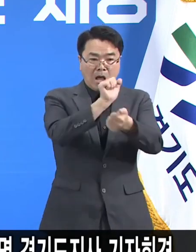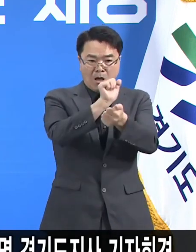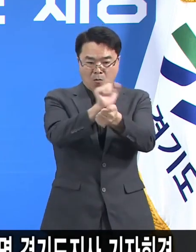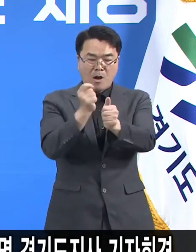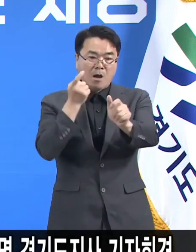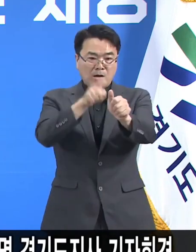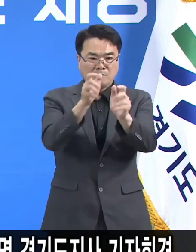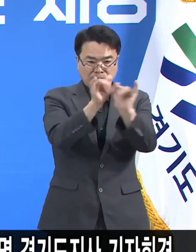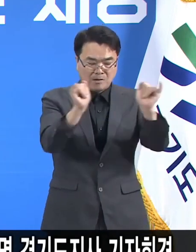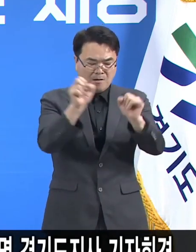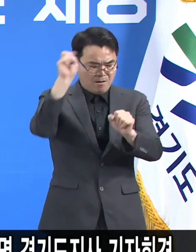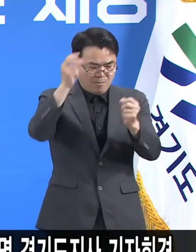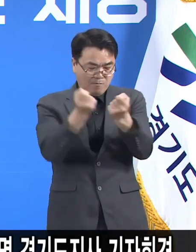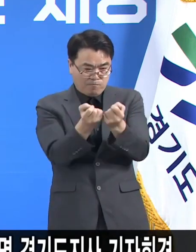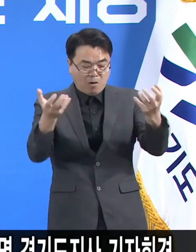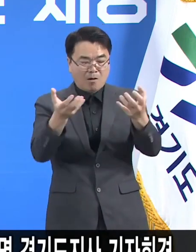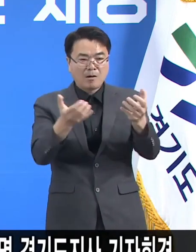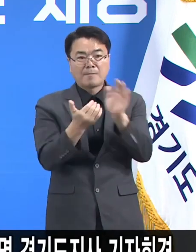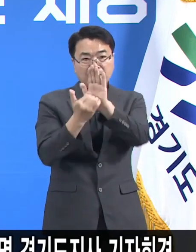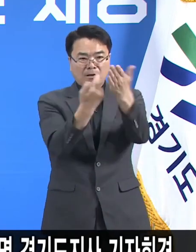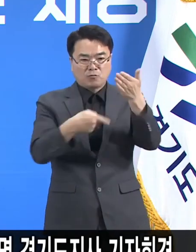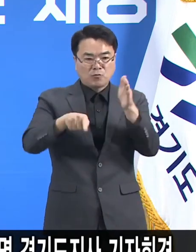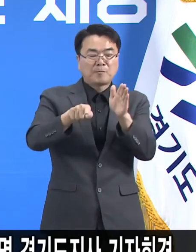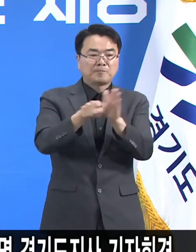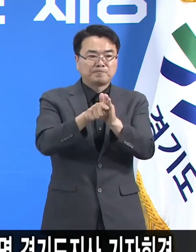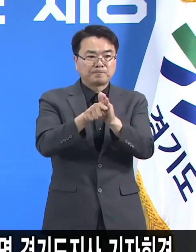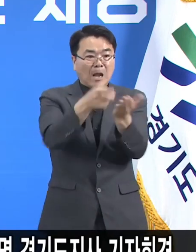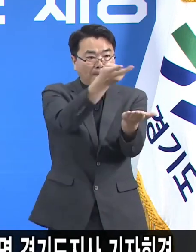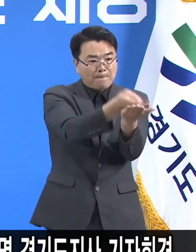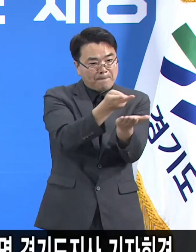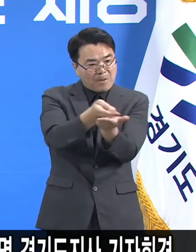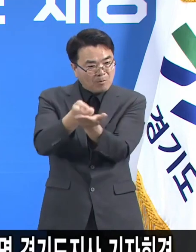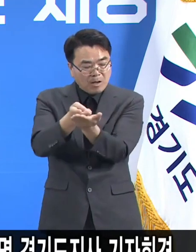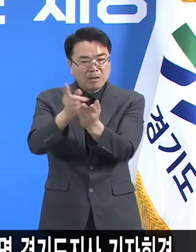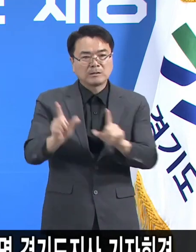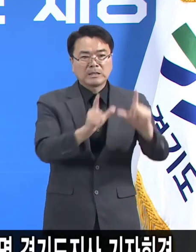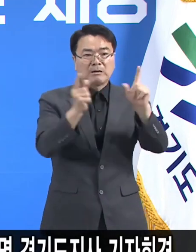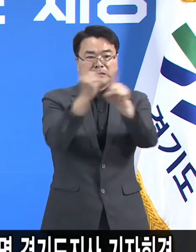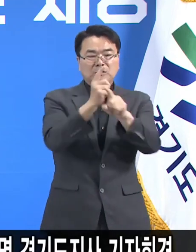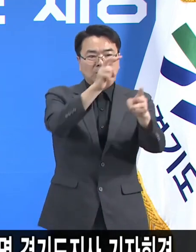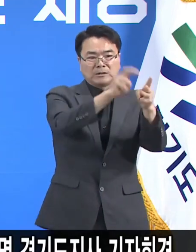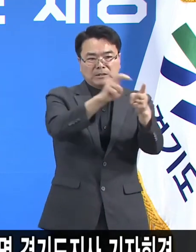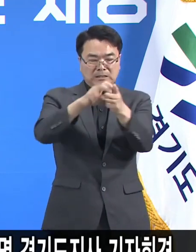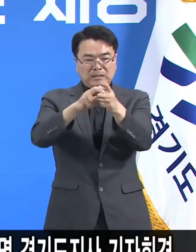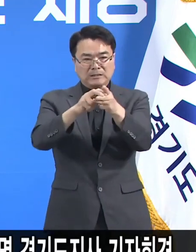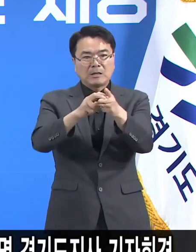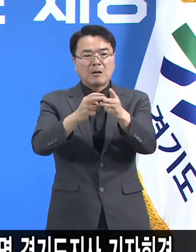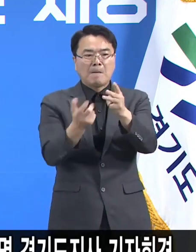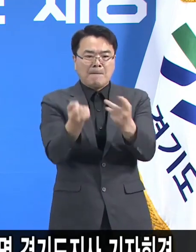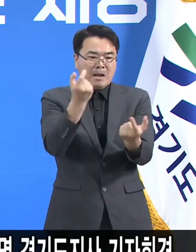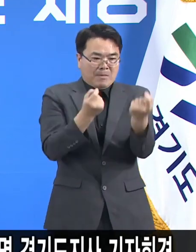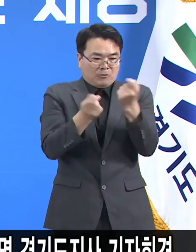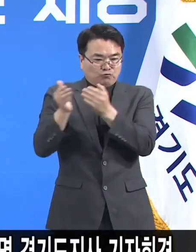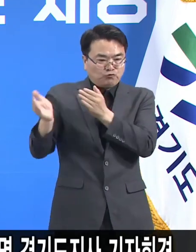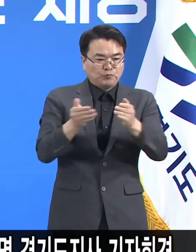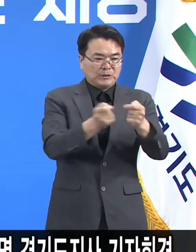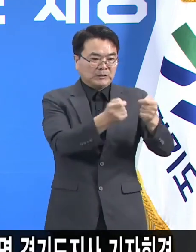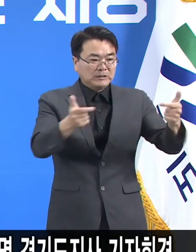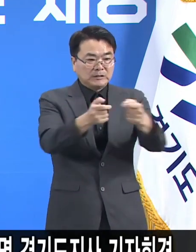폭증에 대응하기 위해서 감염병 전담병상과 생활치료센터를 신속하게 확충하고 있습니다.